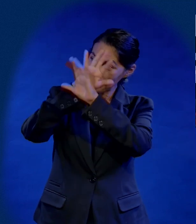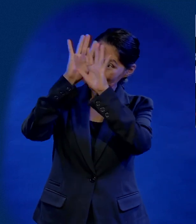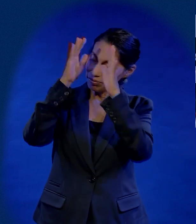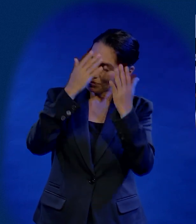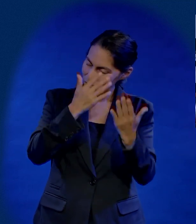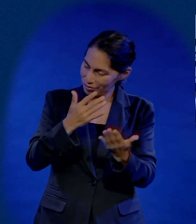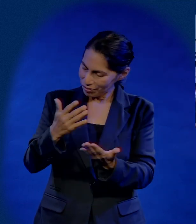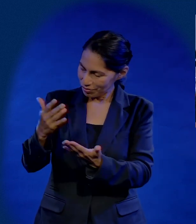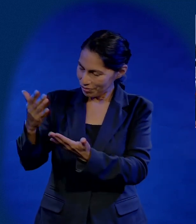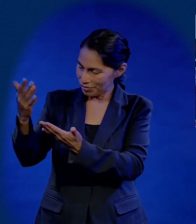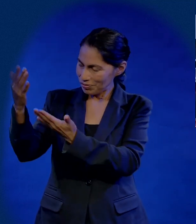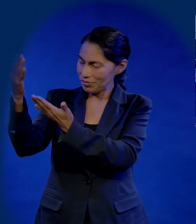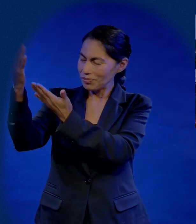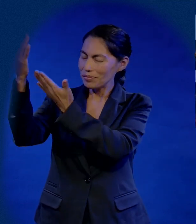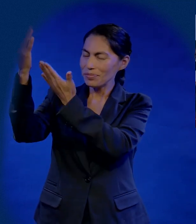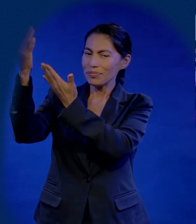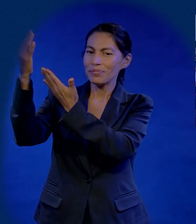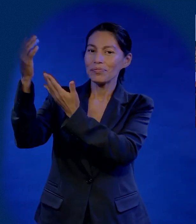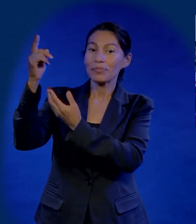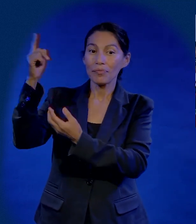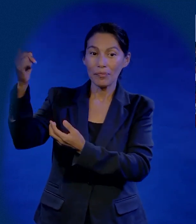Nuevos aliento